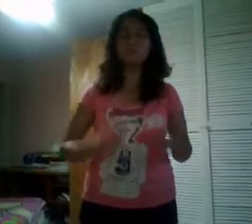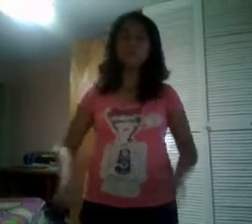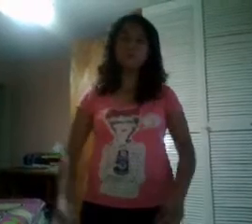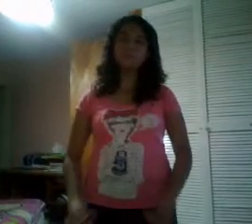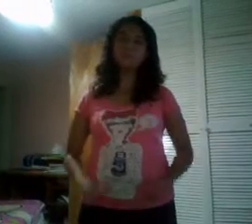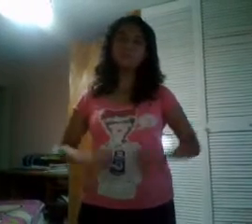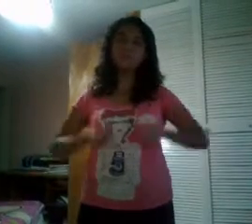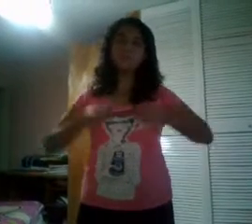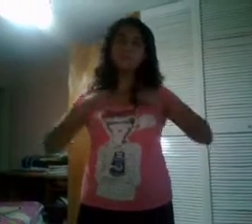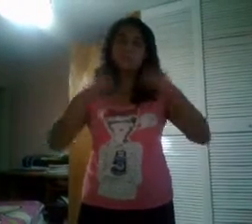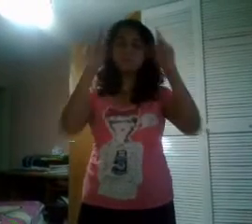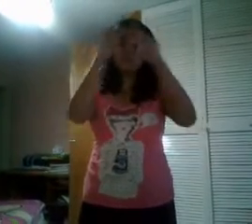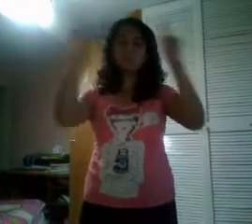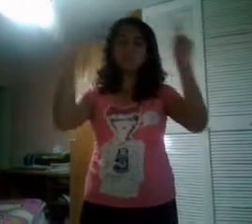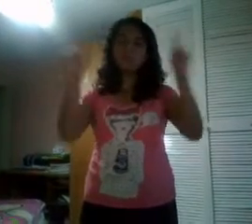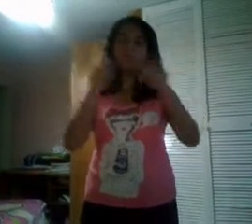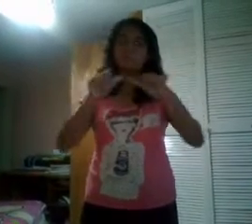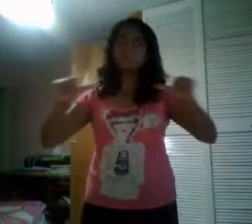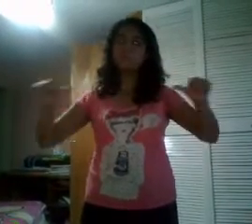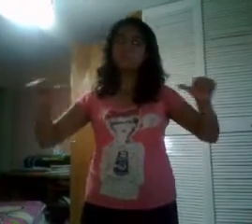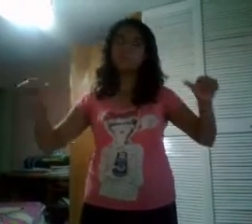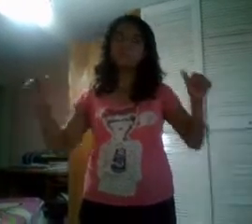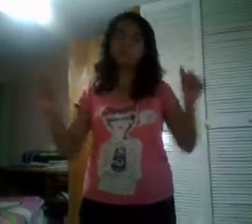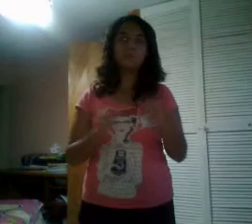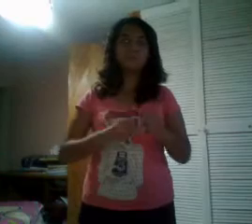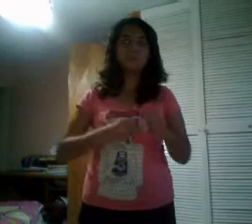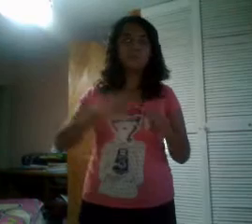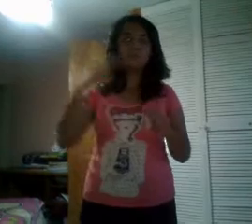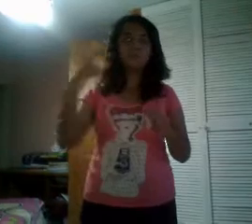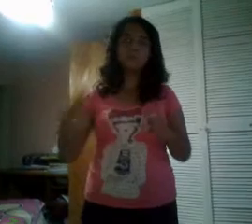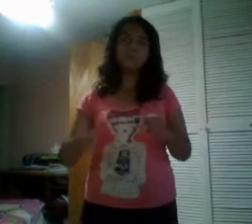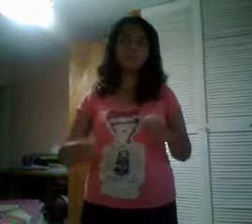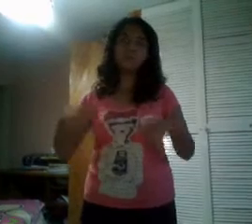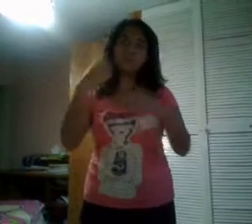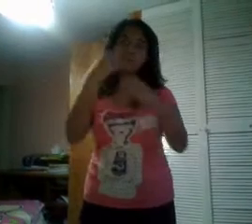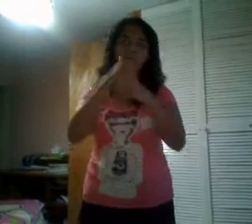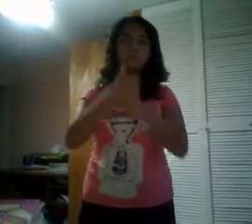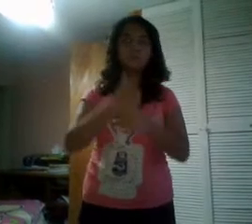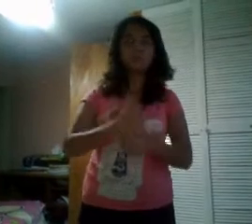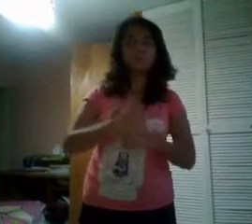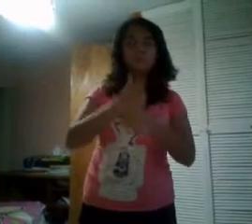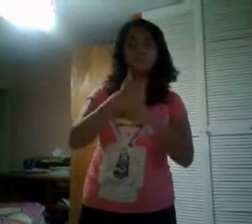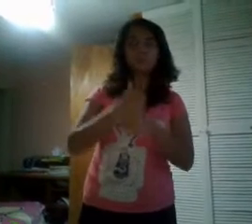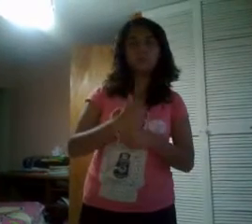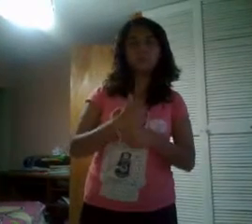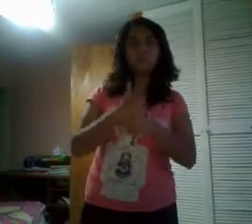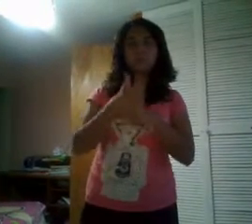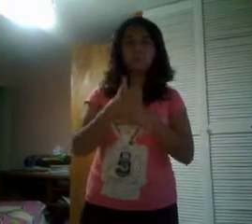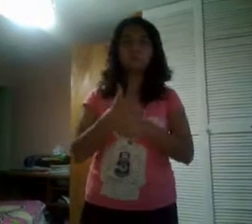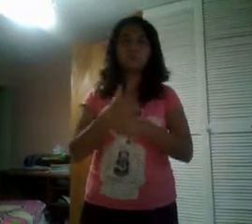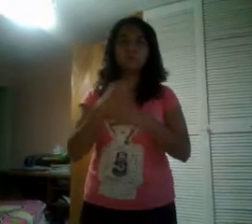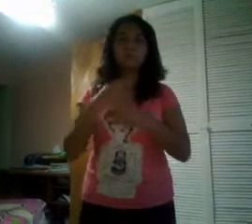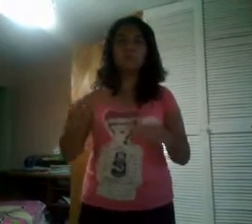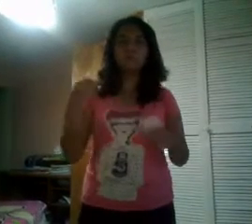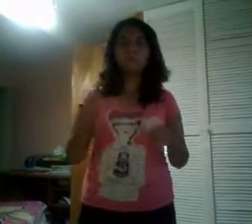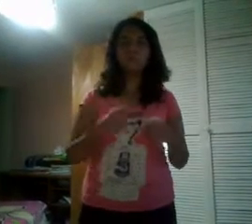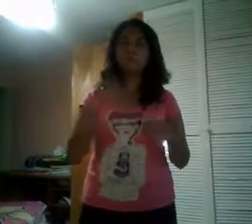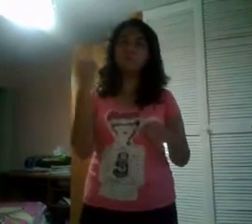en paz, de aquellos que sufren dolor. Y canten por